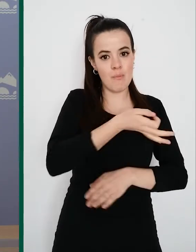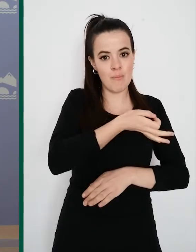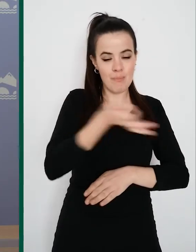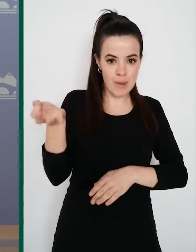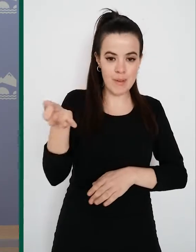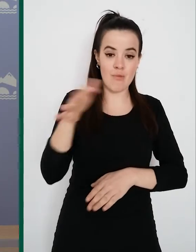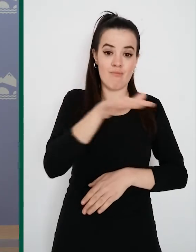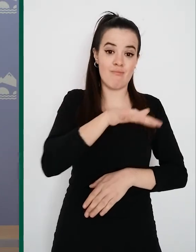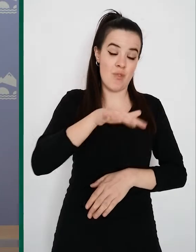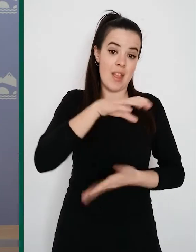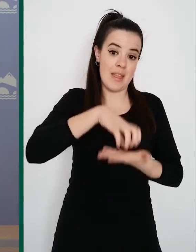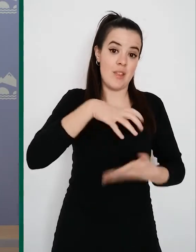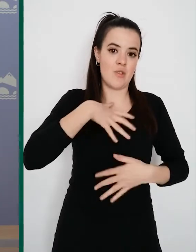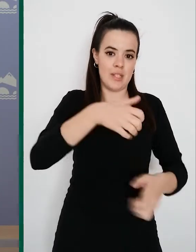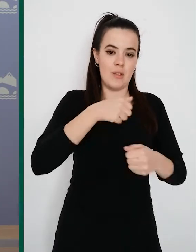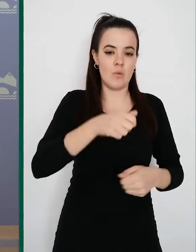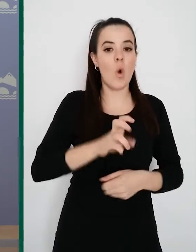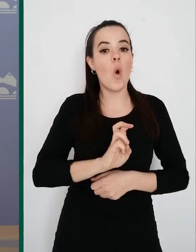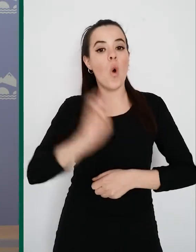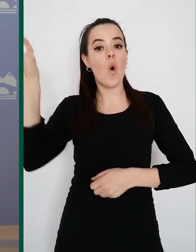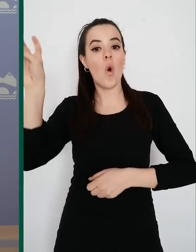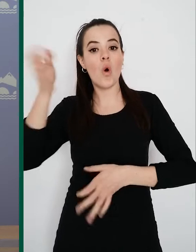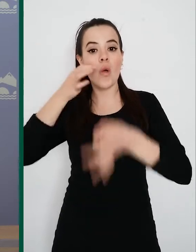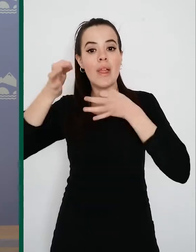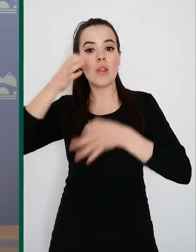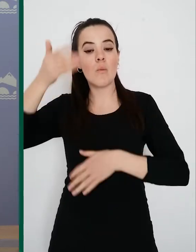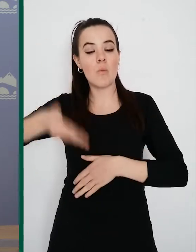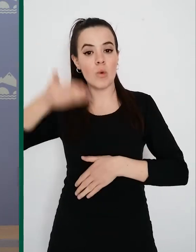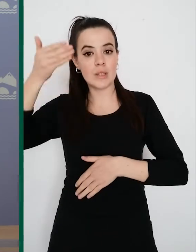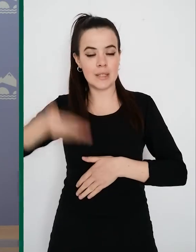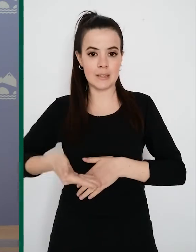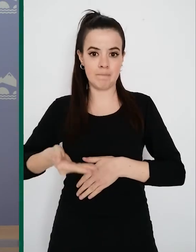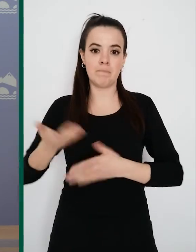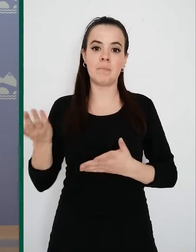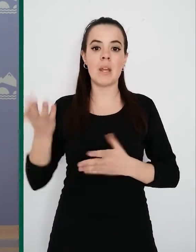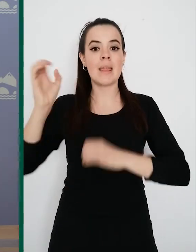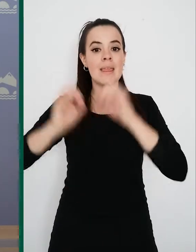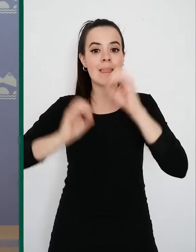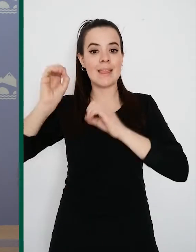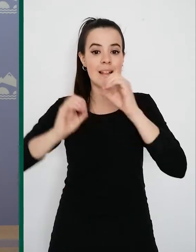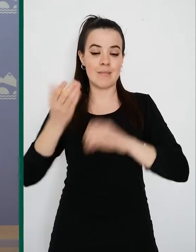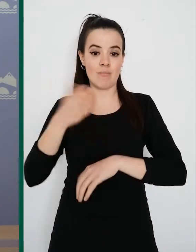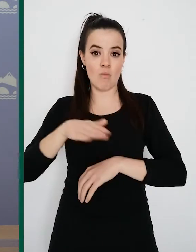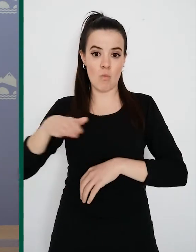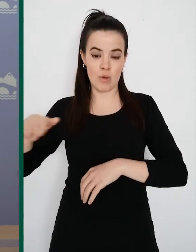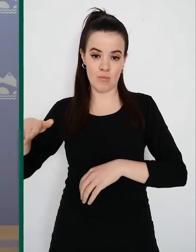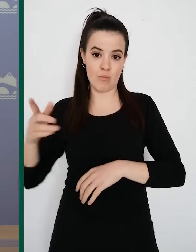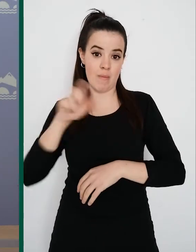Otro dato fundamental que creo que hay que reseñar es la tasa de letalidad, que no es otra cosa que el número de fallecidos por